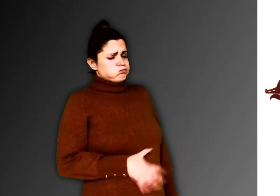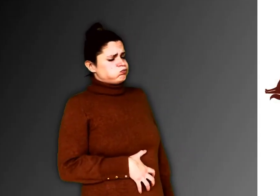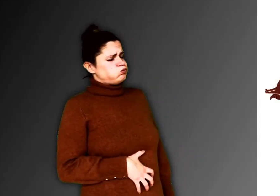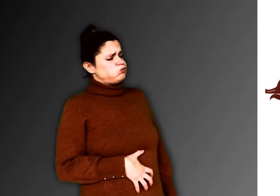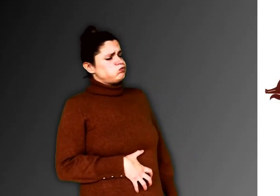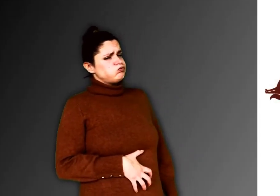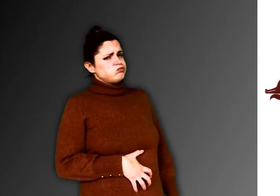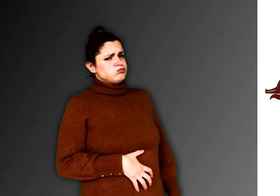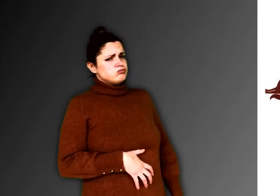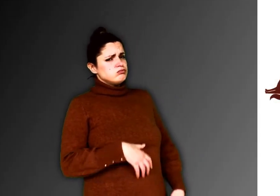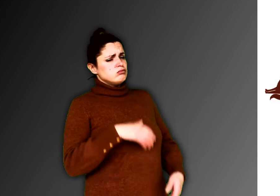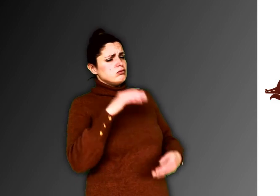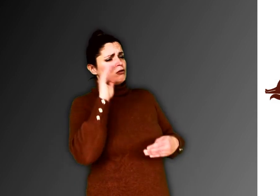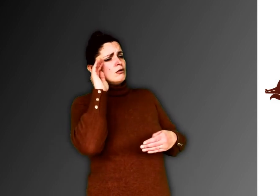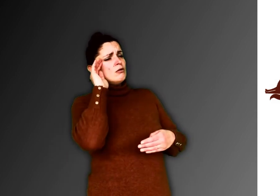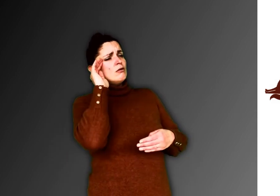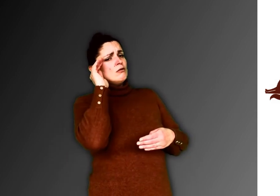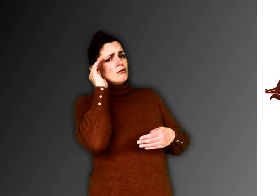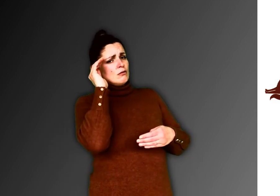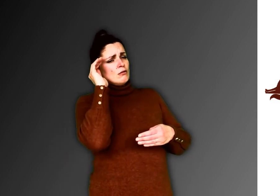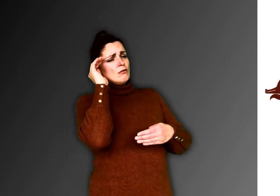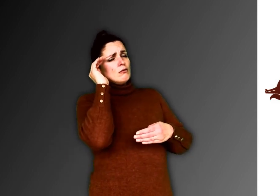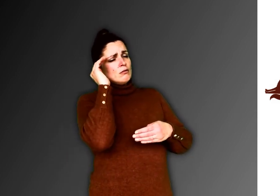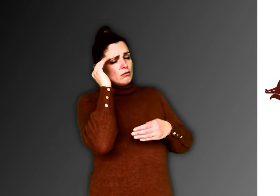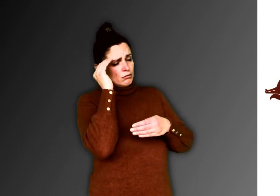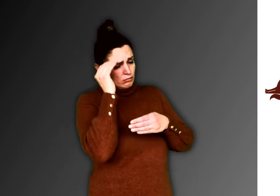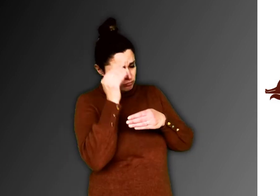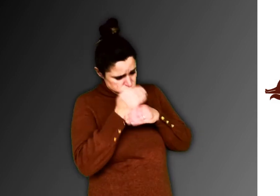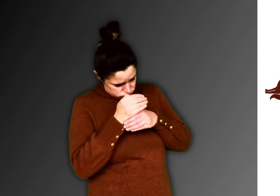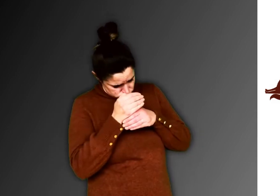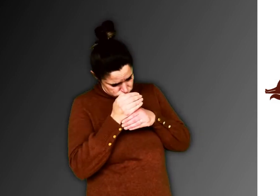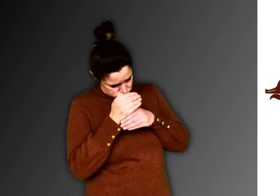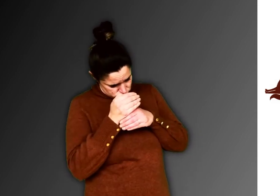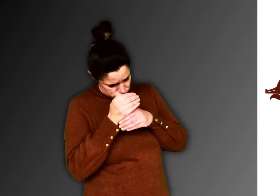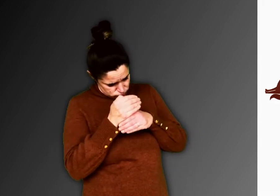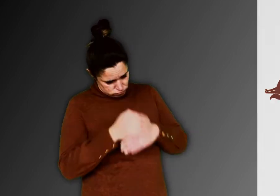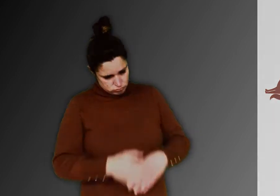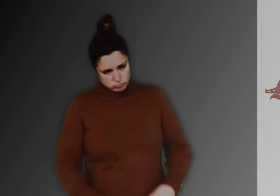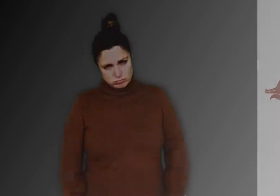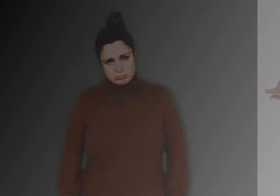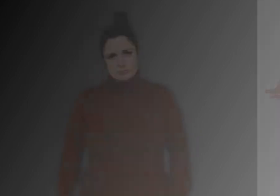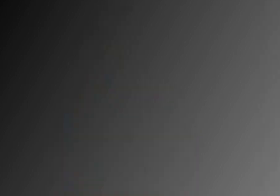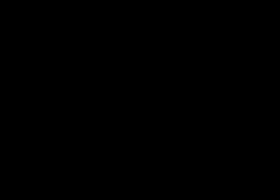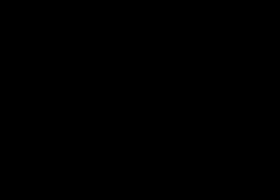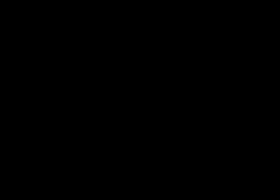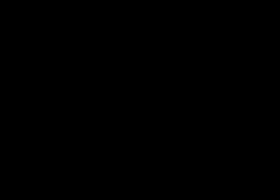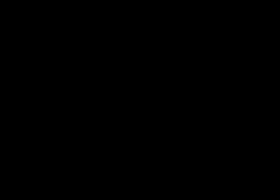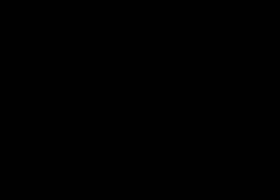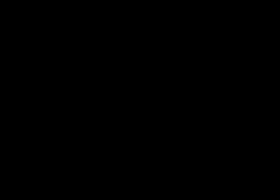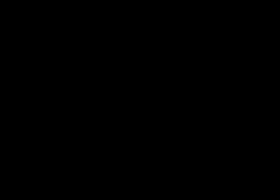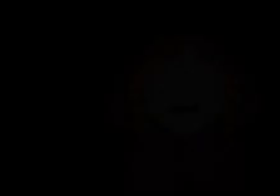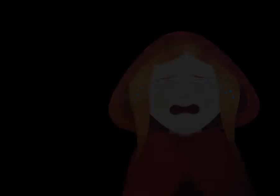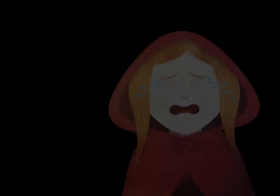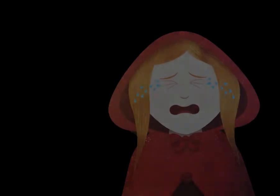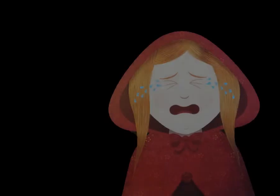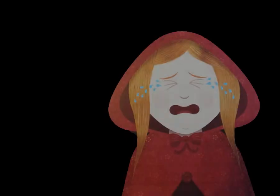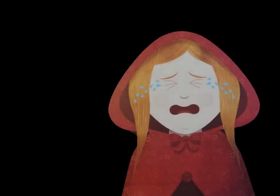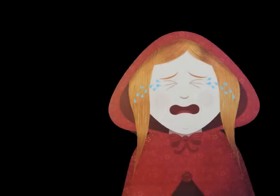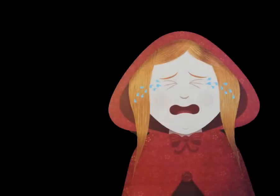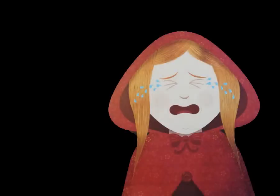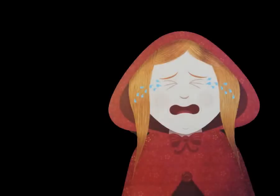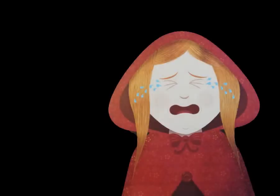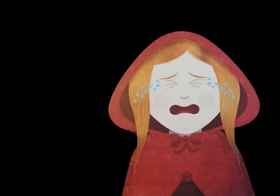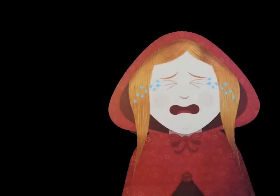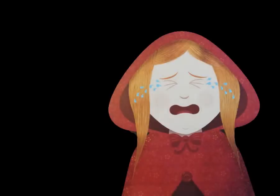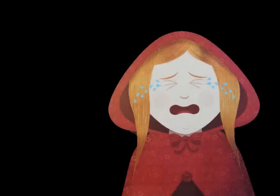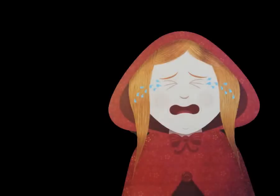Puis reput, la bête s'endormit Oh ! Et